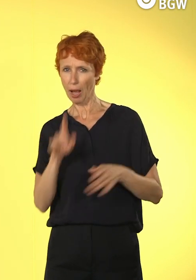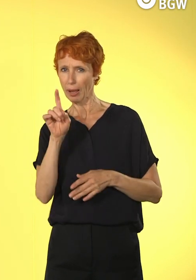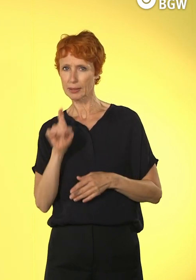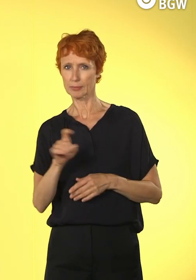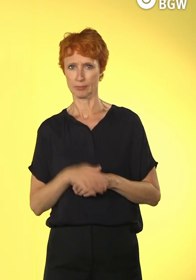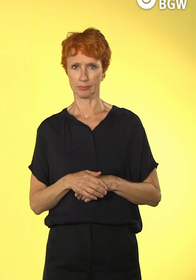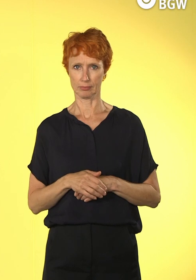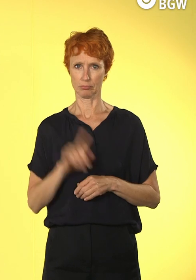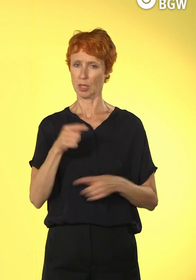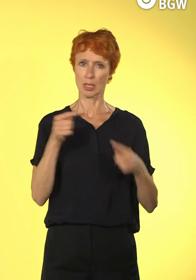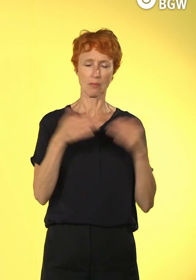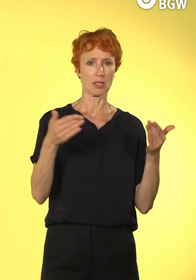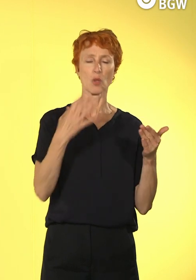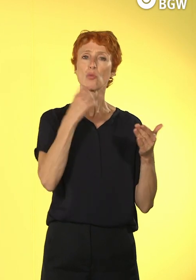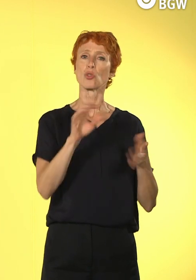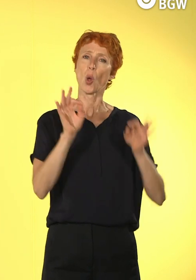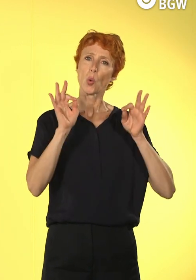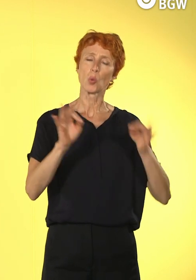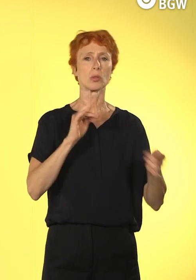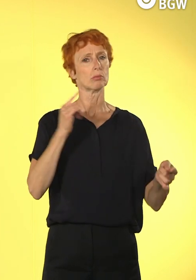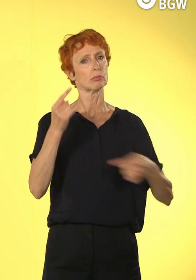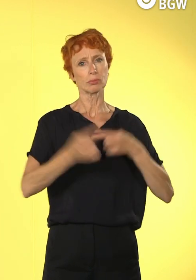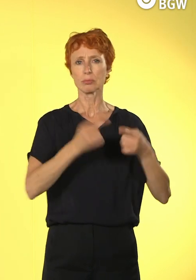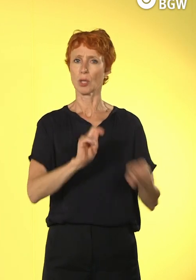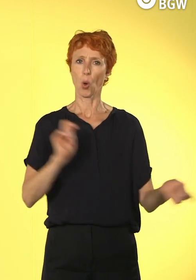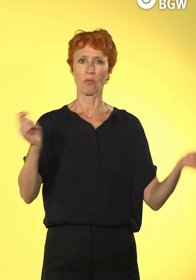Was gut heißt, das ist natürlich sehr unterschiedlich, je nach Branche.